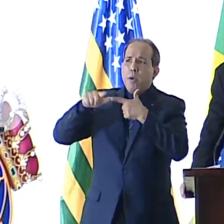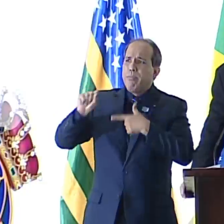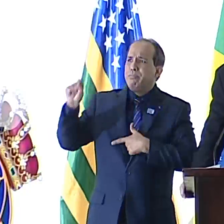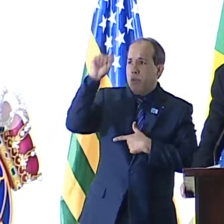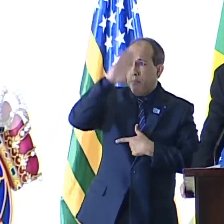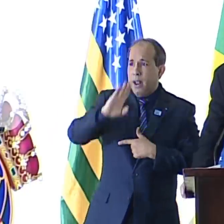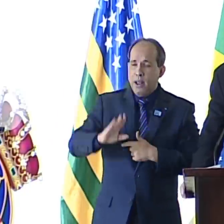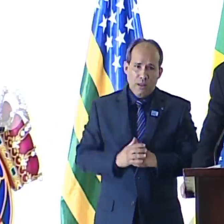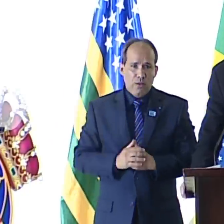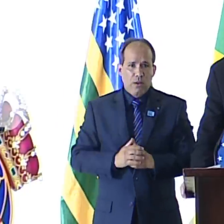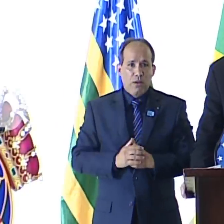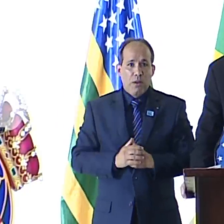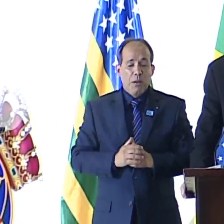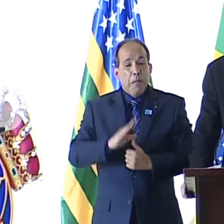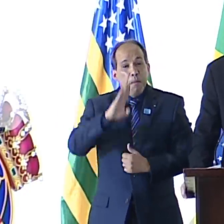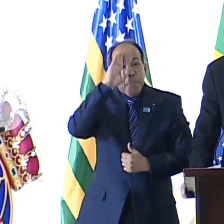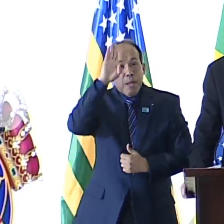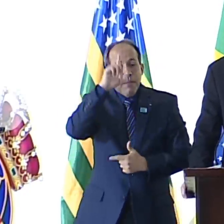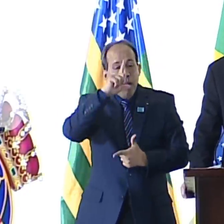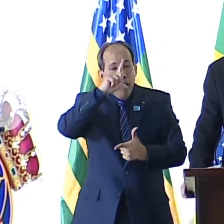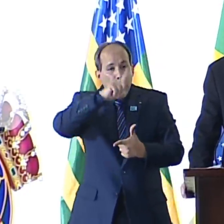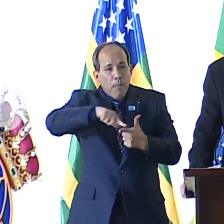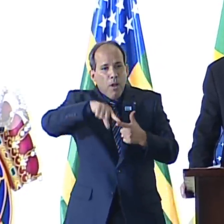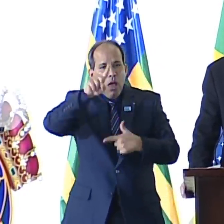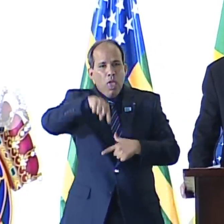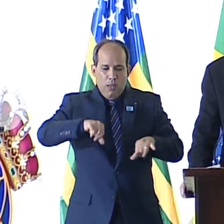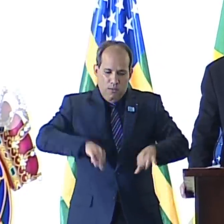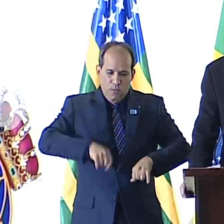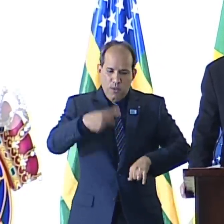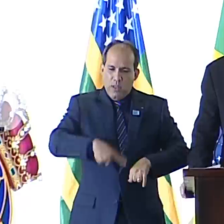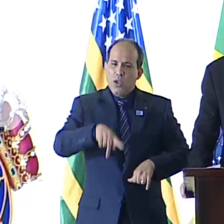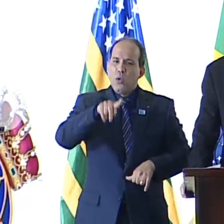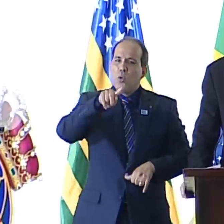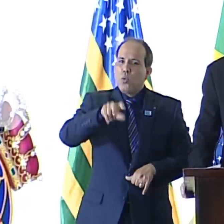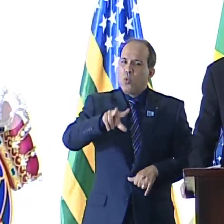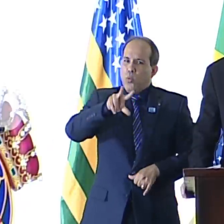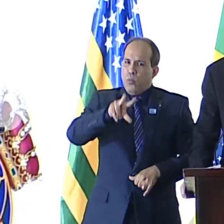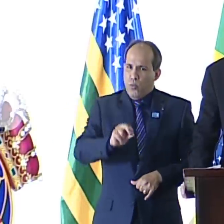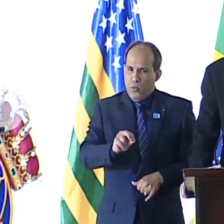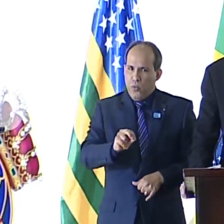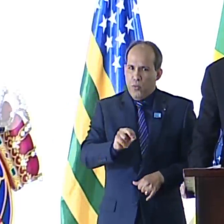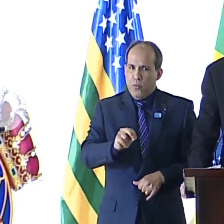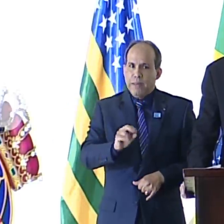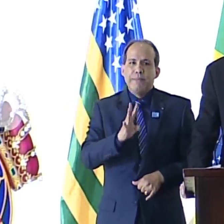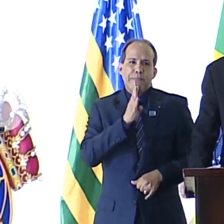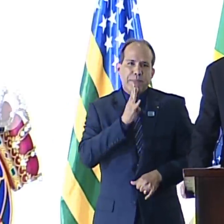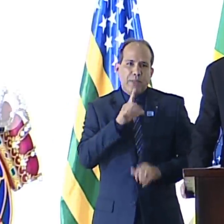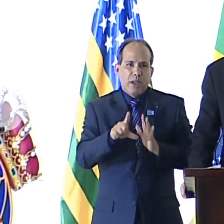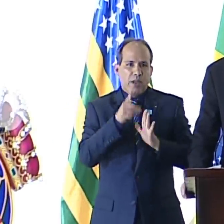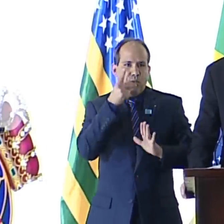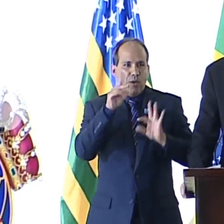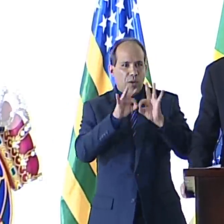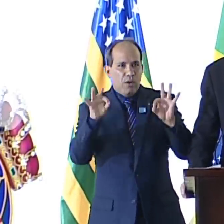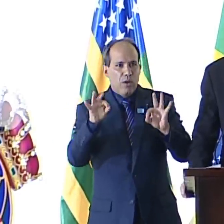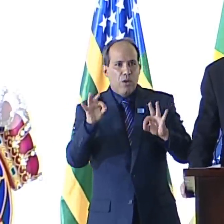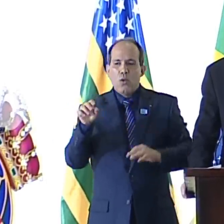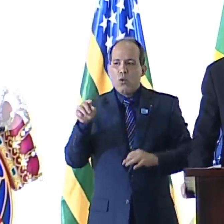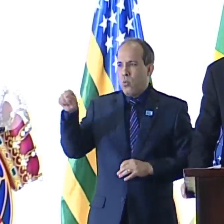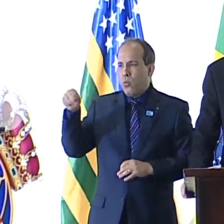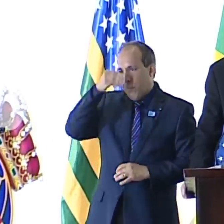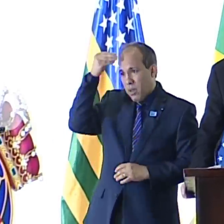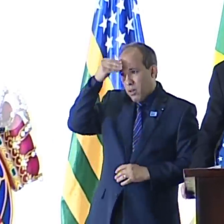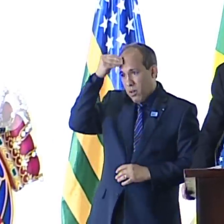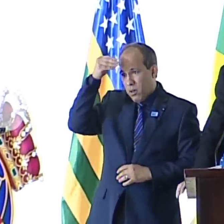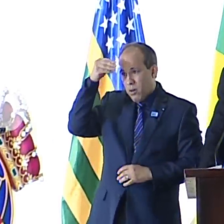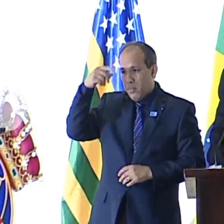da causa central do sofrimento de seu povo, aquilo que Raimundo Faoro chamou o patronato político